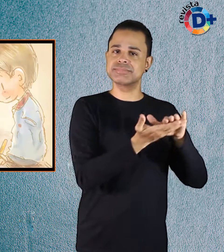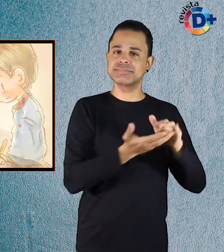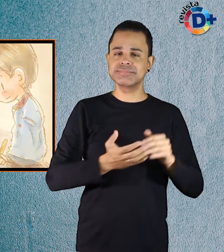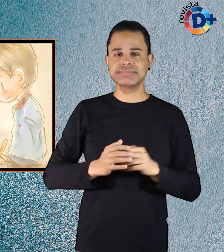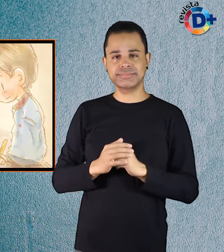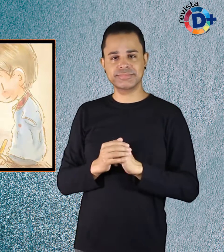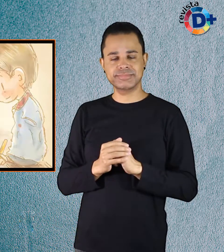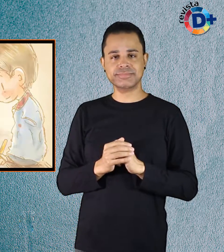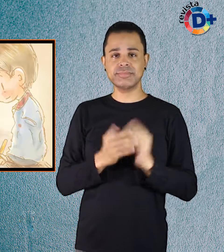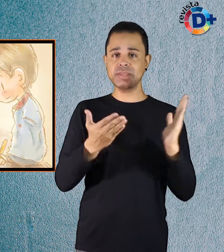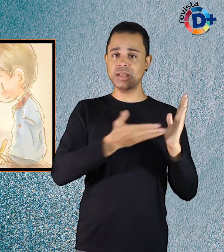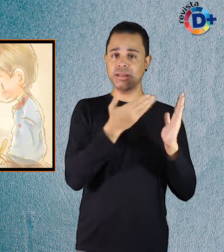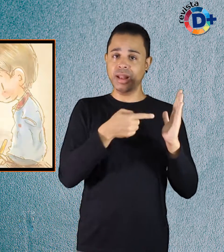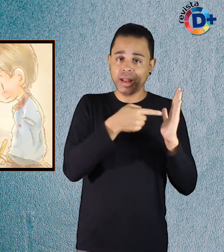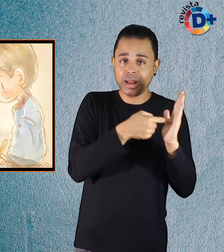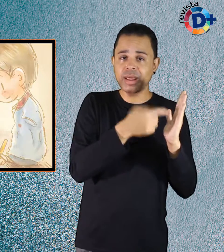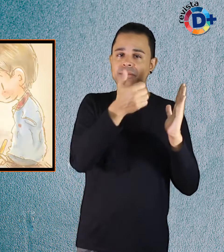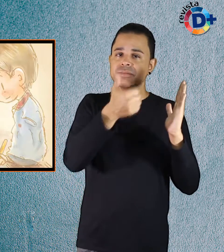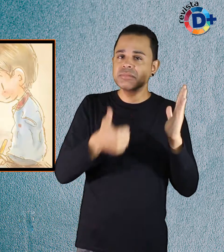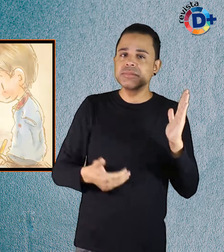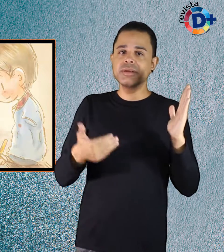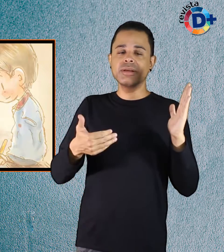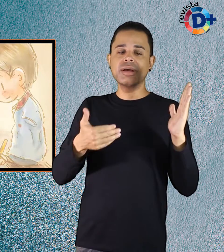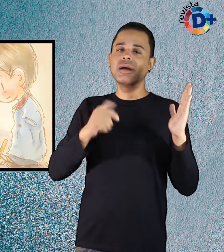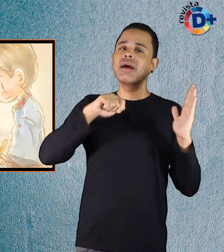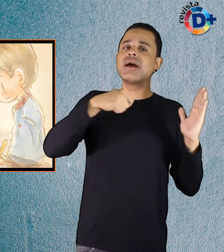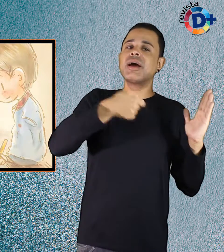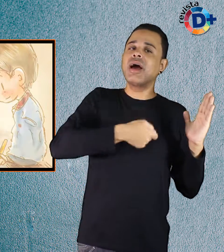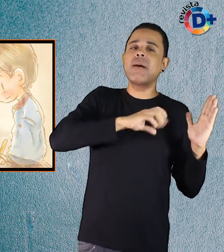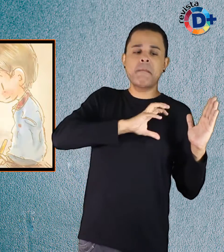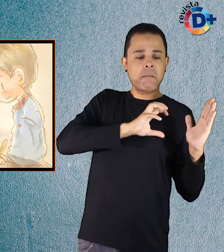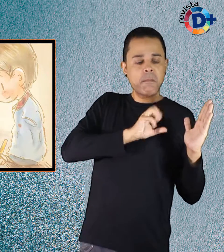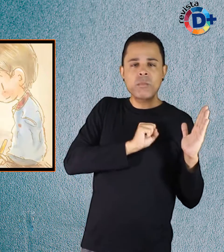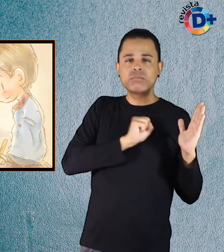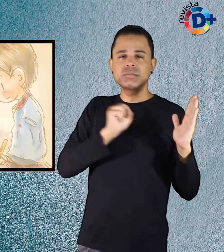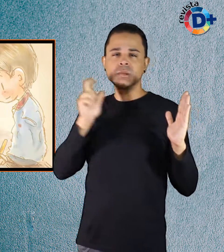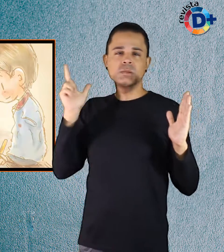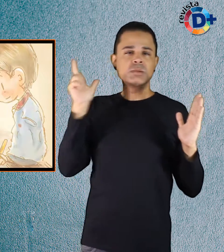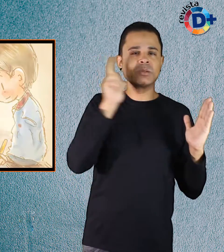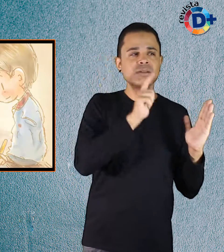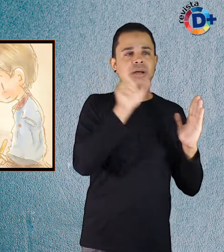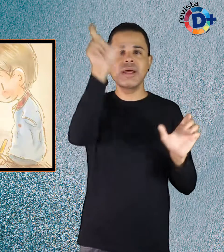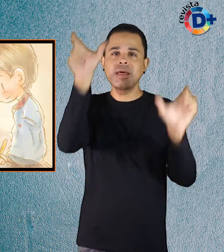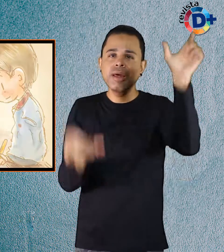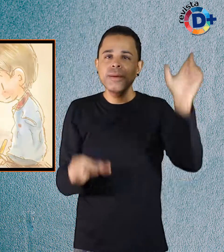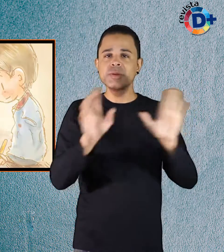A obra fala sobre a importância do amor como meio para vencer as diferenças.